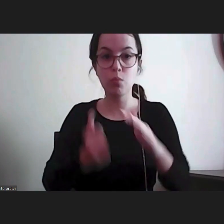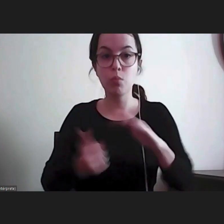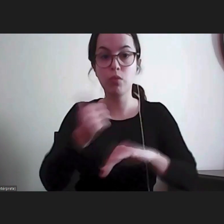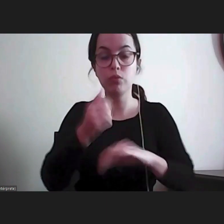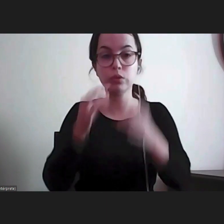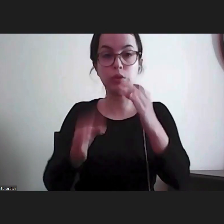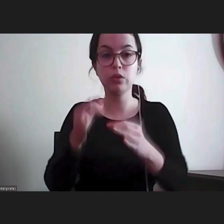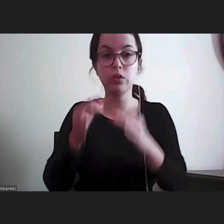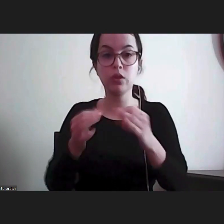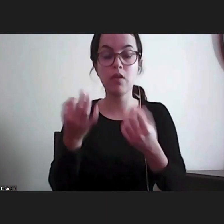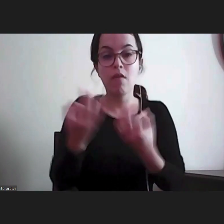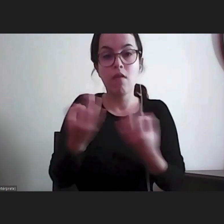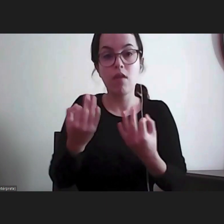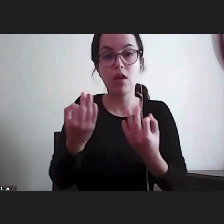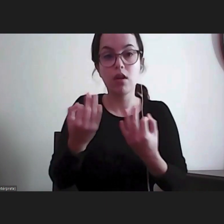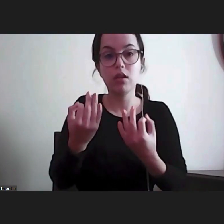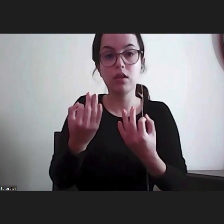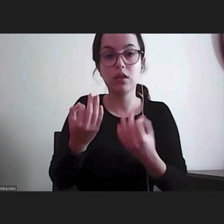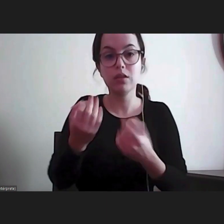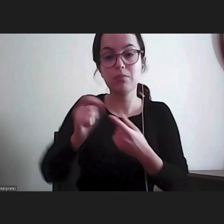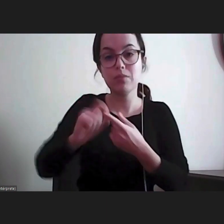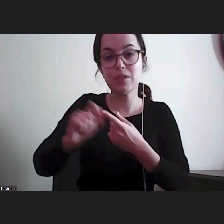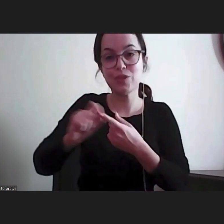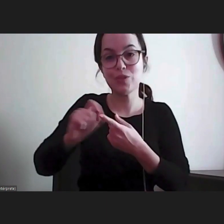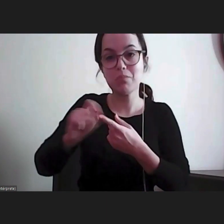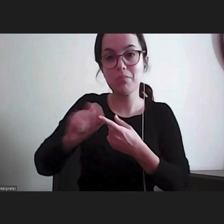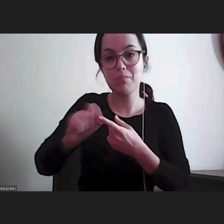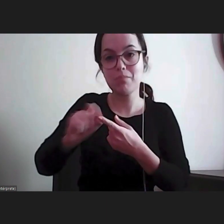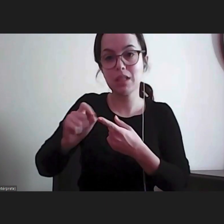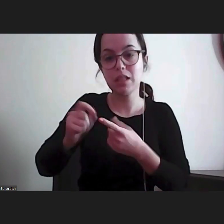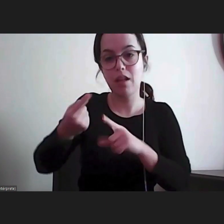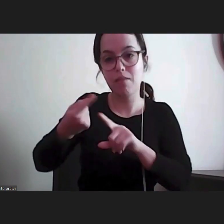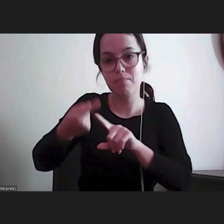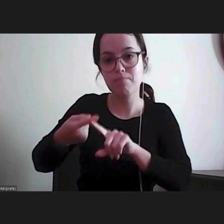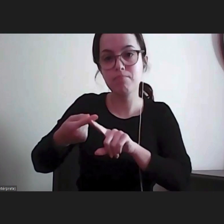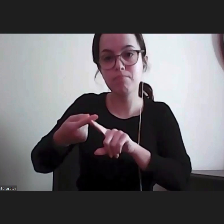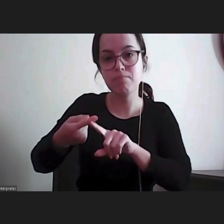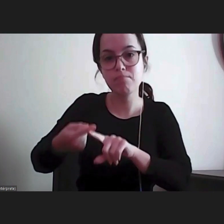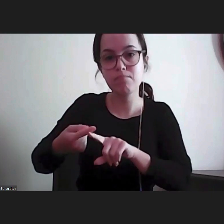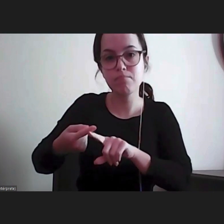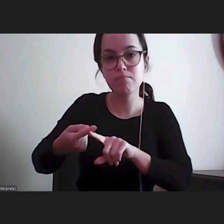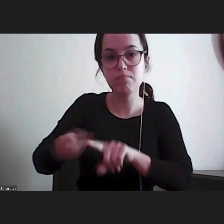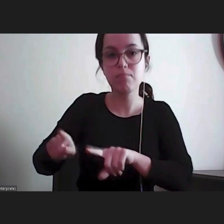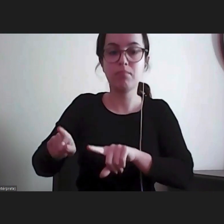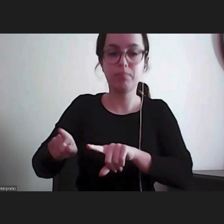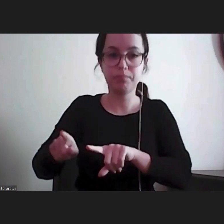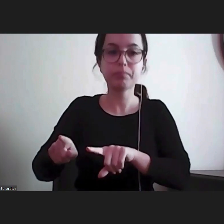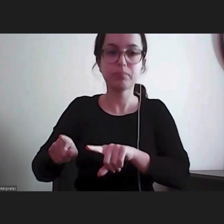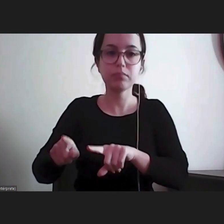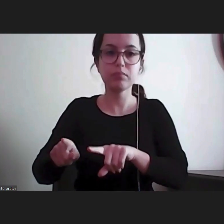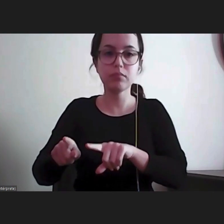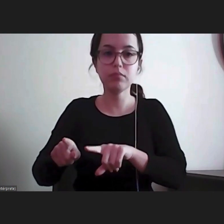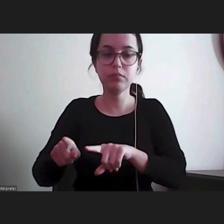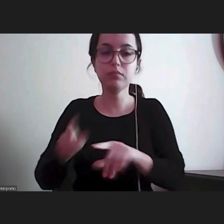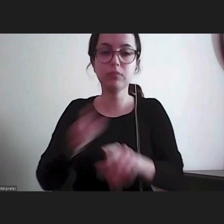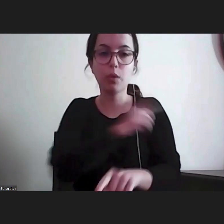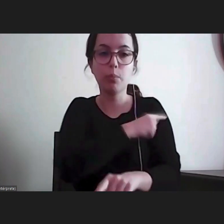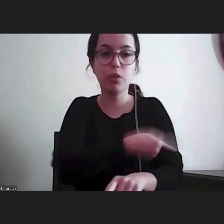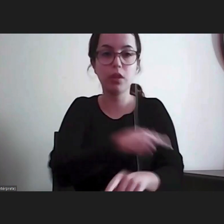tem, de facto, uma especial diferença. Há uma relação diferente com aquilo que é o poder judicial.